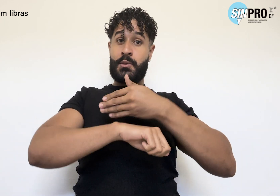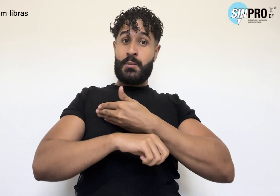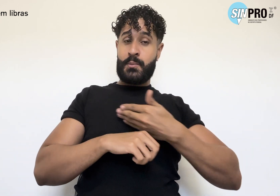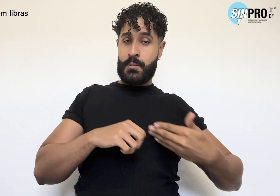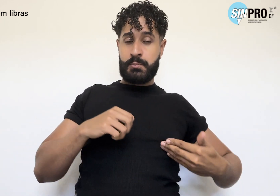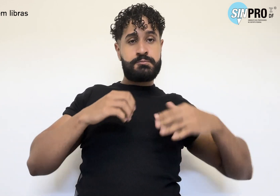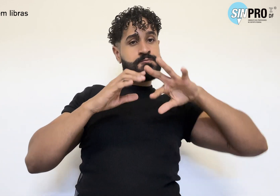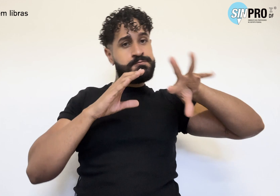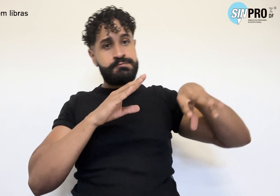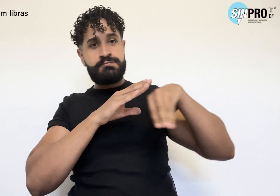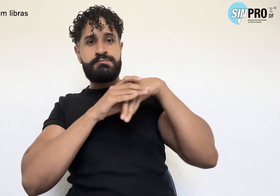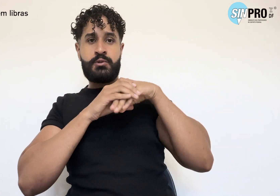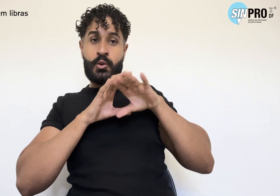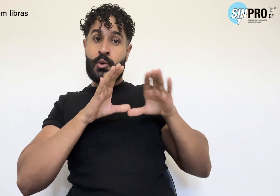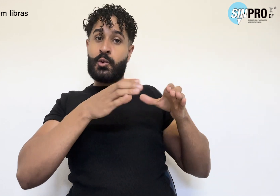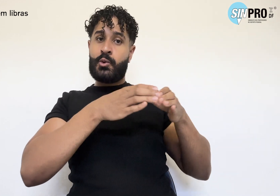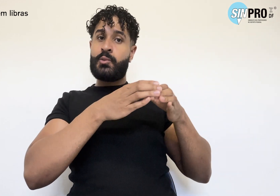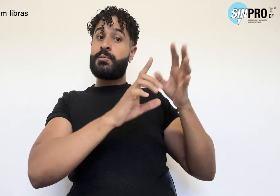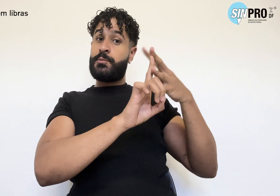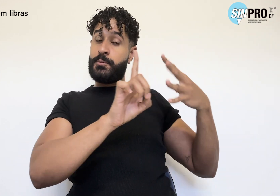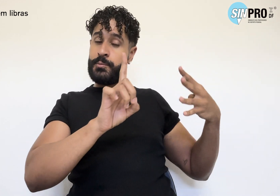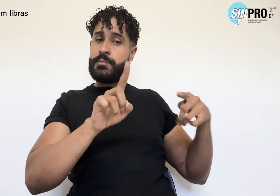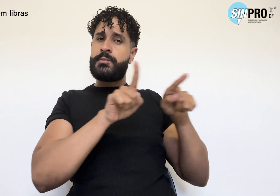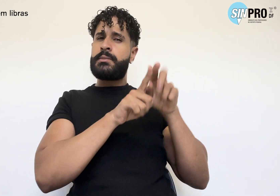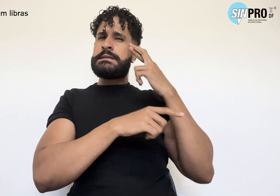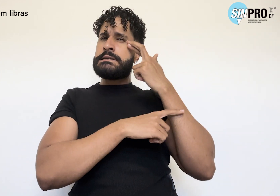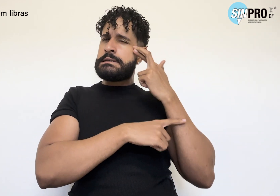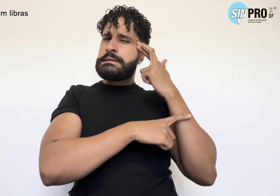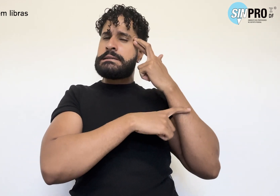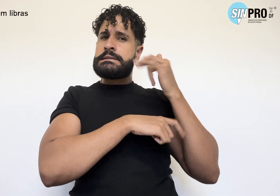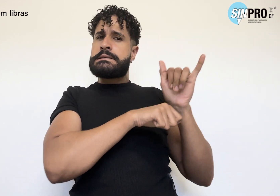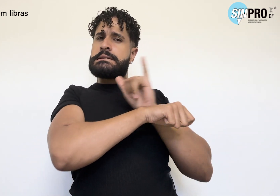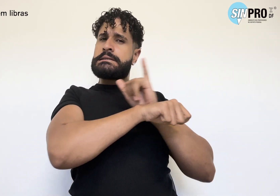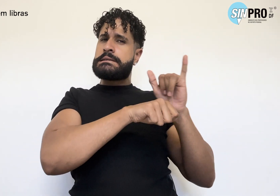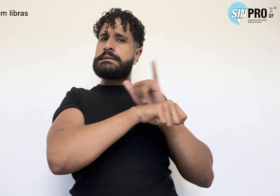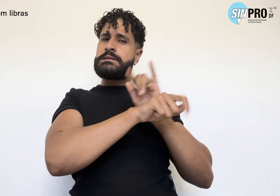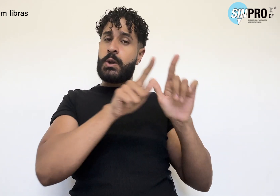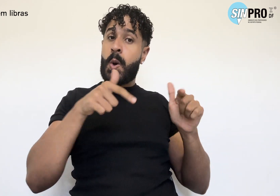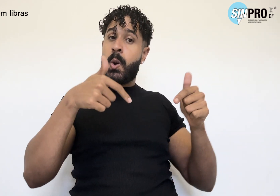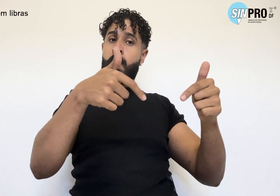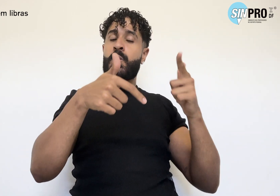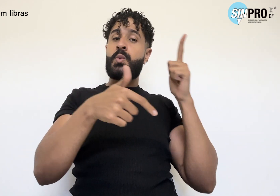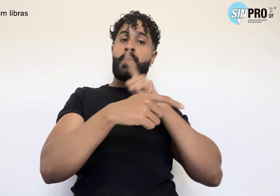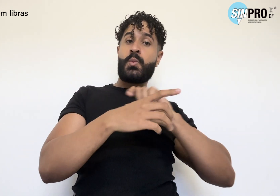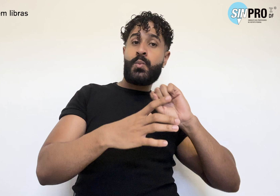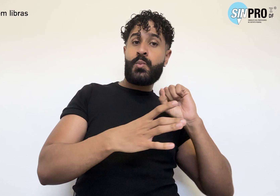parte dessa população e refletir estratégias de luta para a garantia de um ambiente